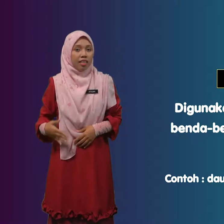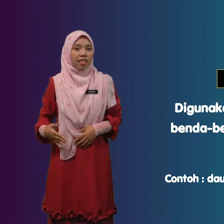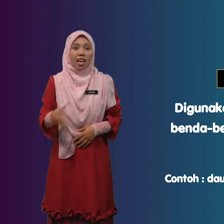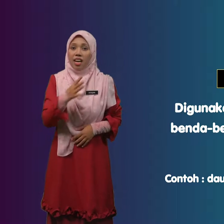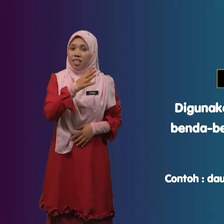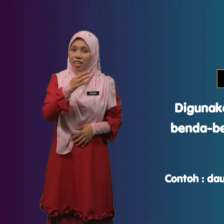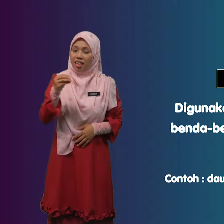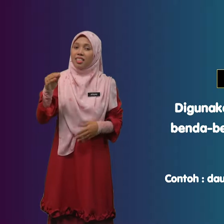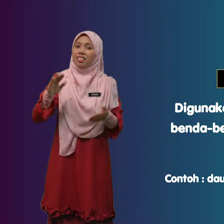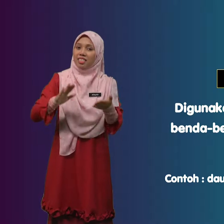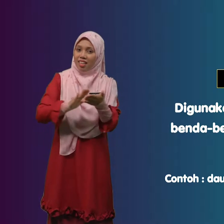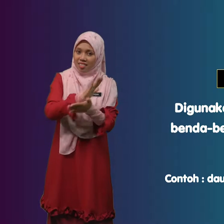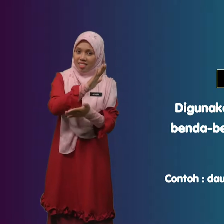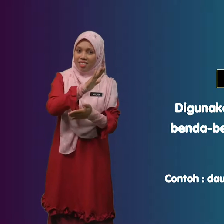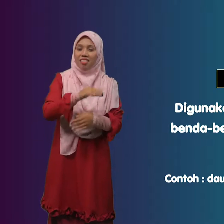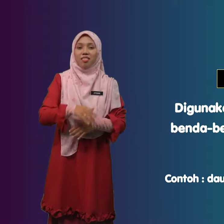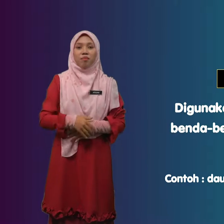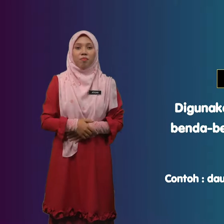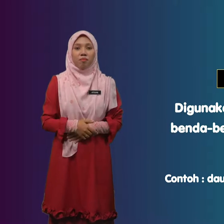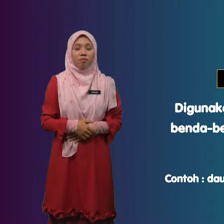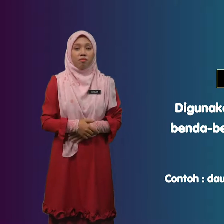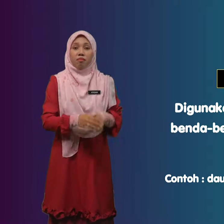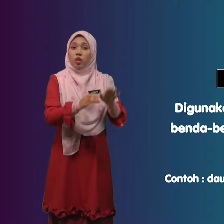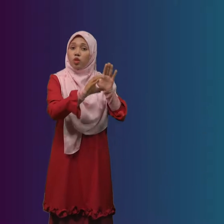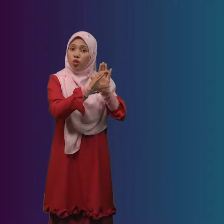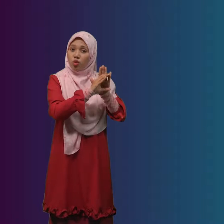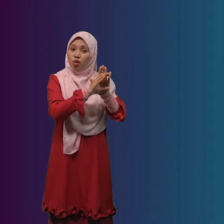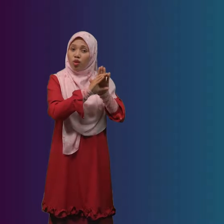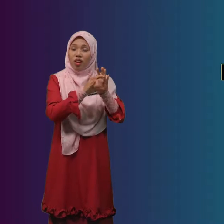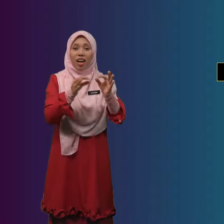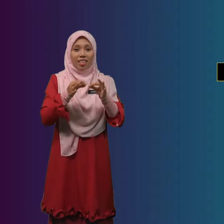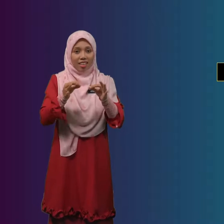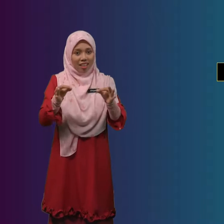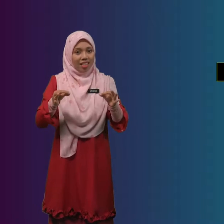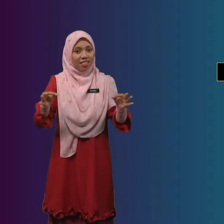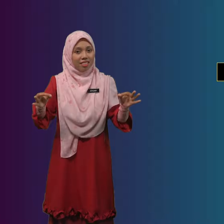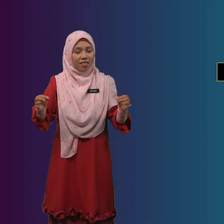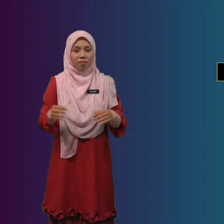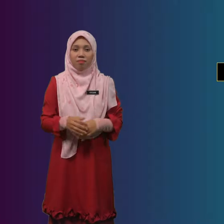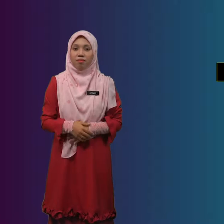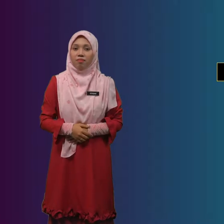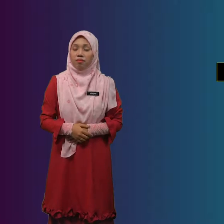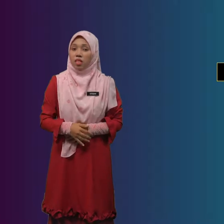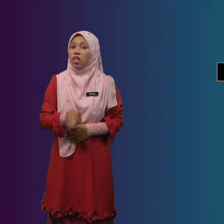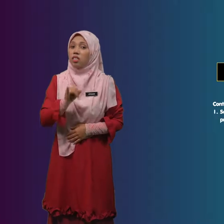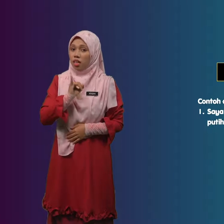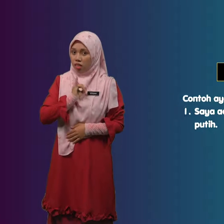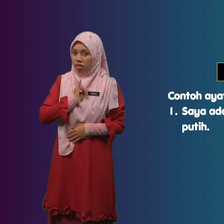Dan Kertas Contoh Ayat Saya